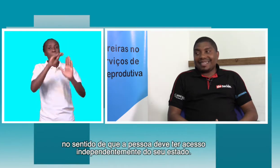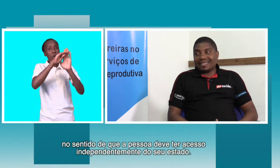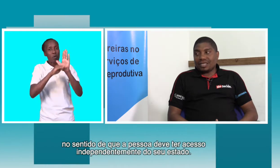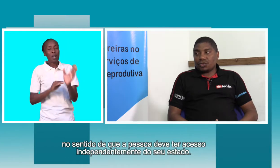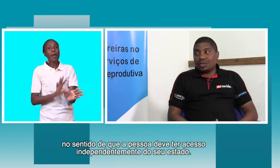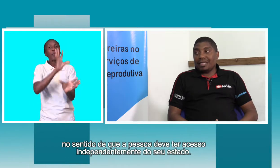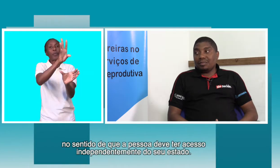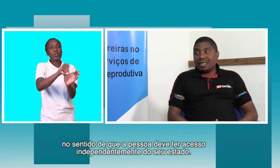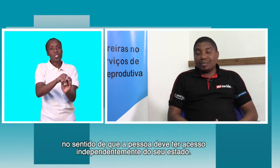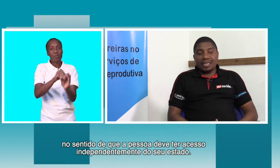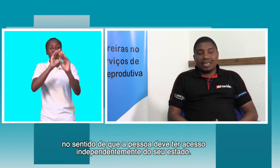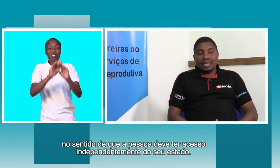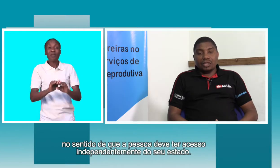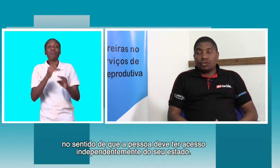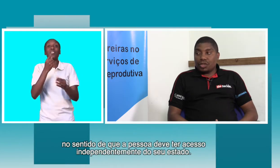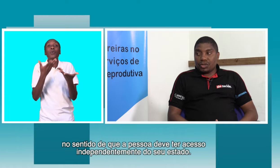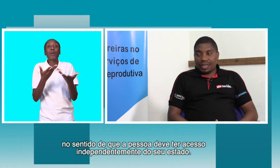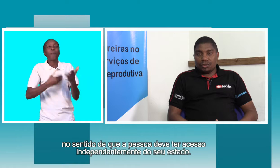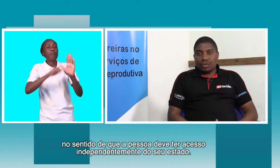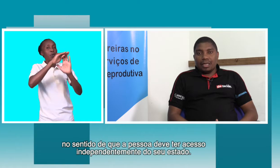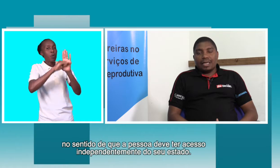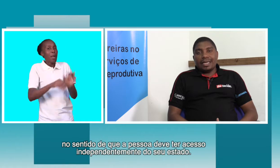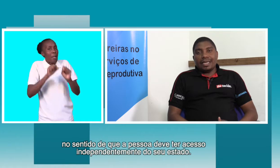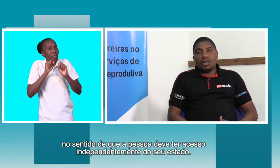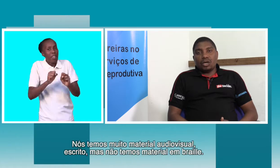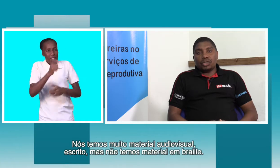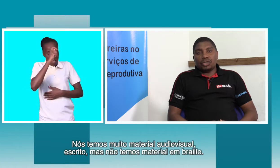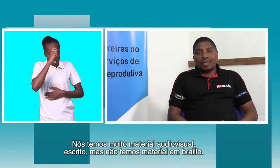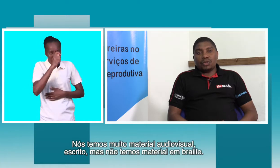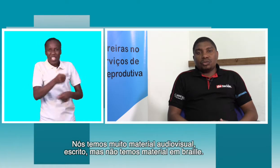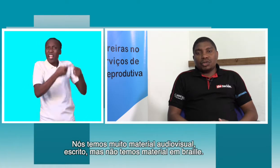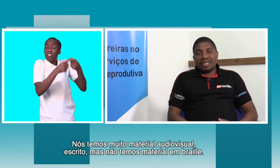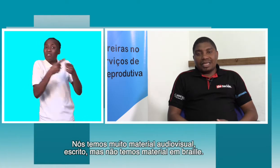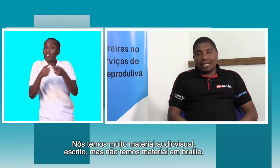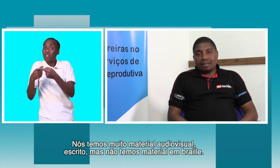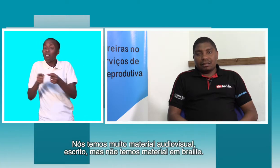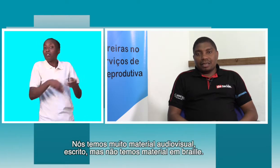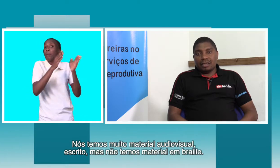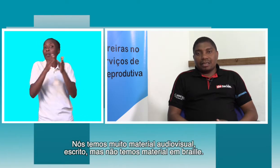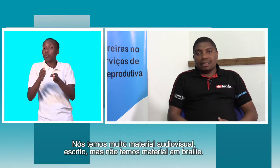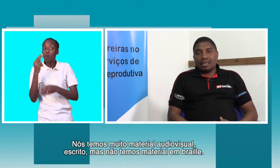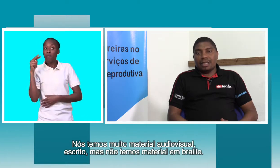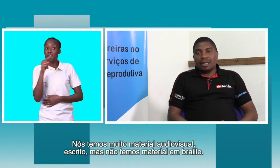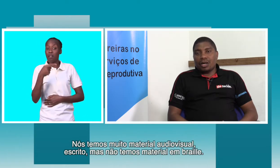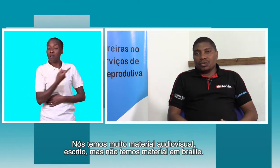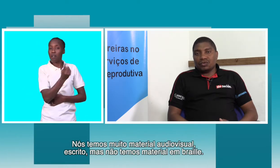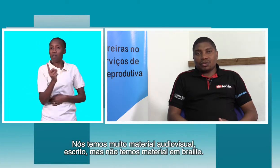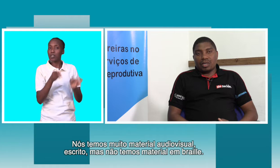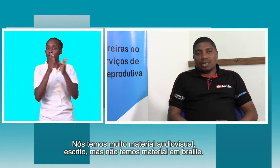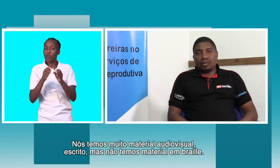ter acesso, independentemente do seu estado. E nós temos muito material audiovisual,